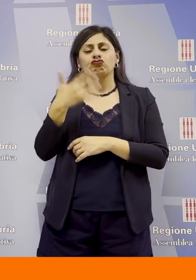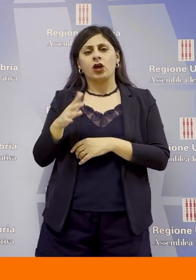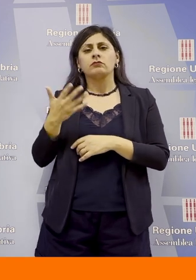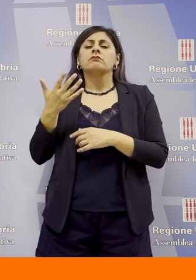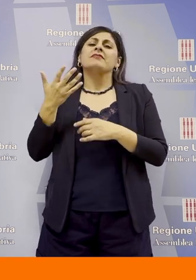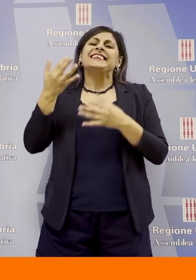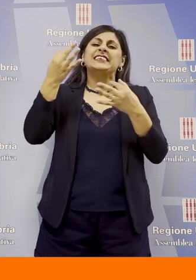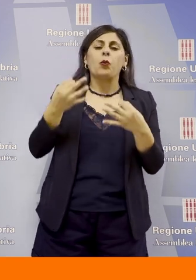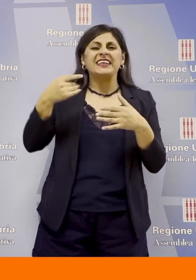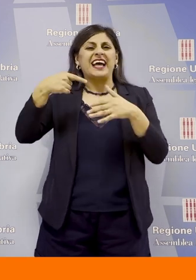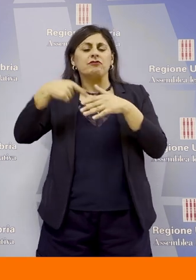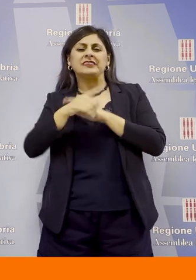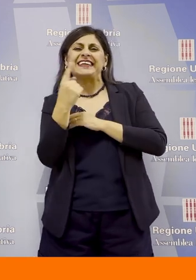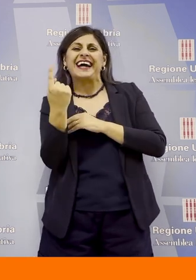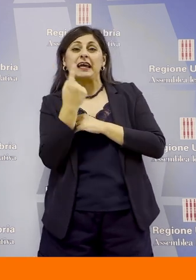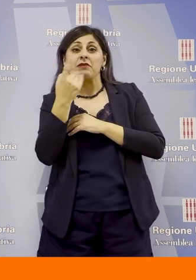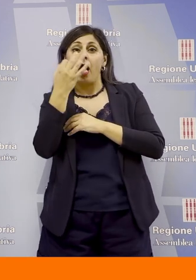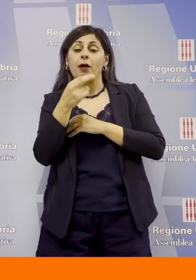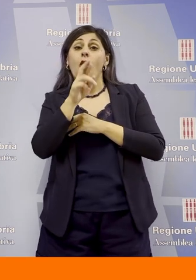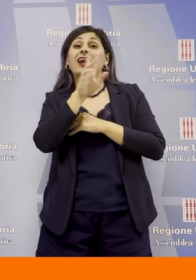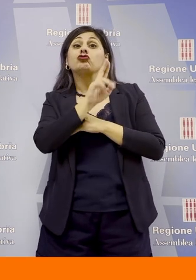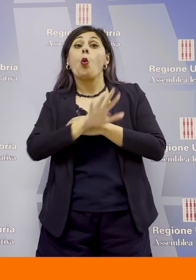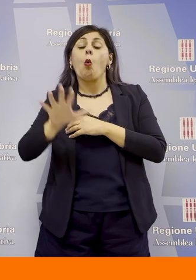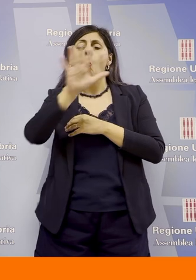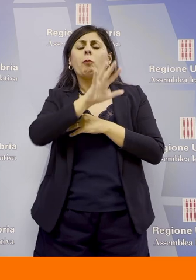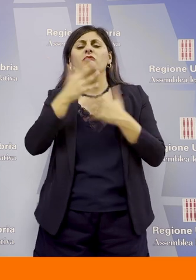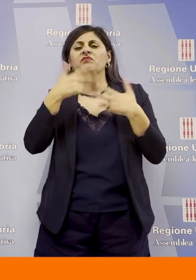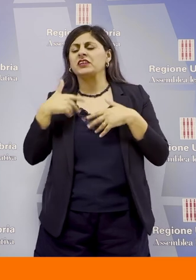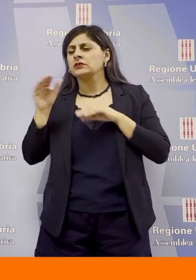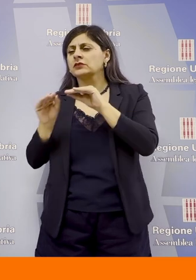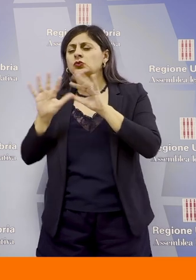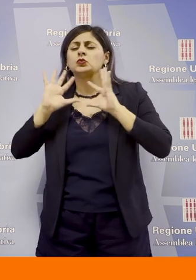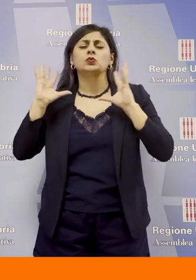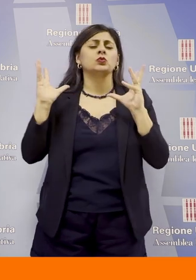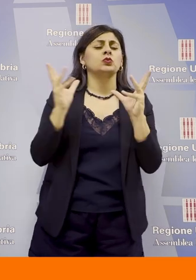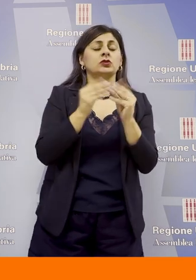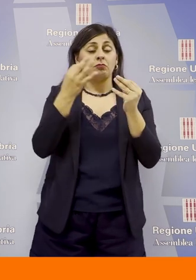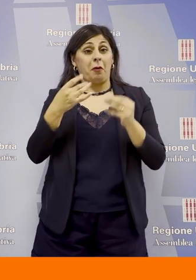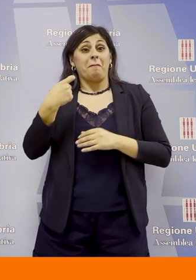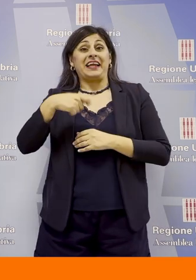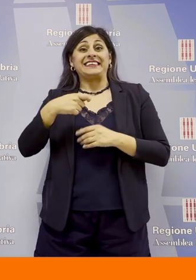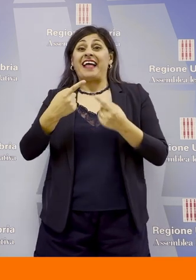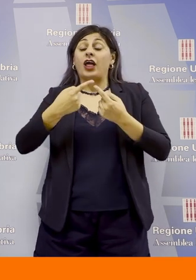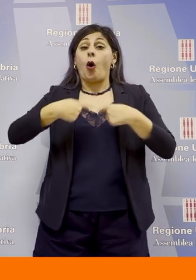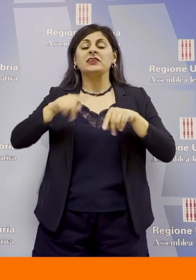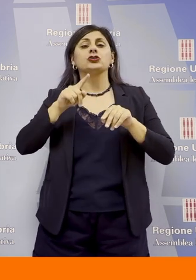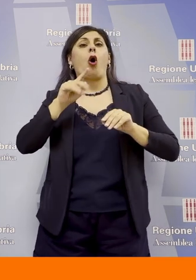di sicurezza e infiltrazioni criminali nella nostra regione, ha detto il Presidente della Commissione regionale d'inchiesta sulla criminalità organizzata,